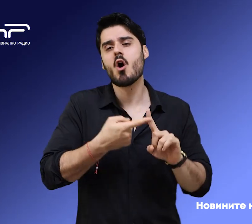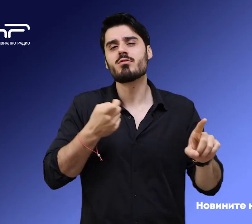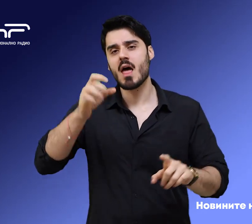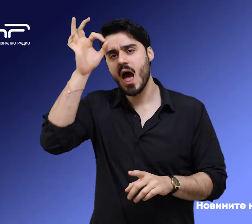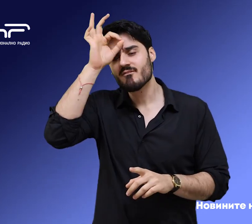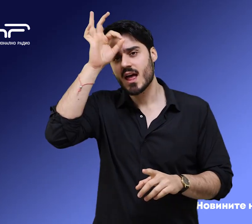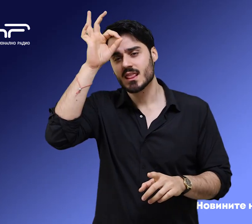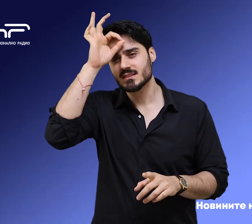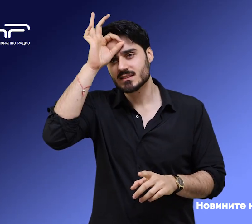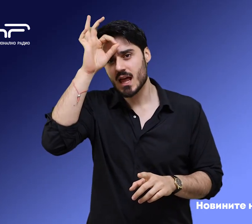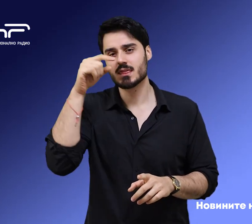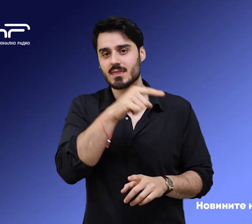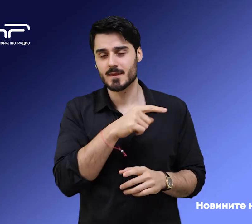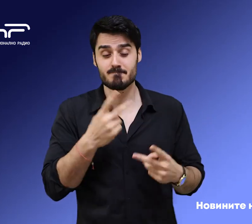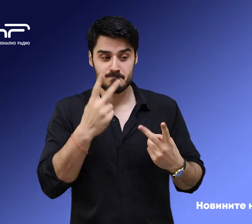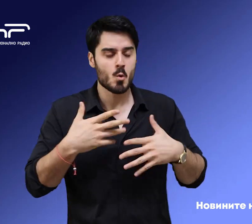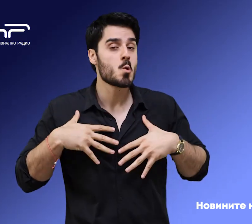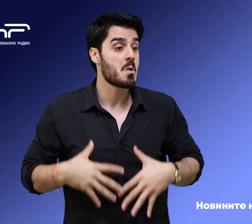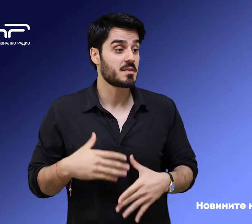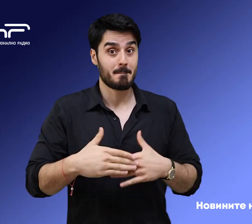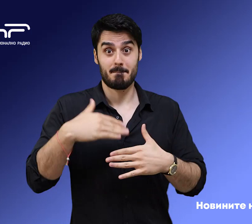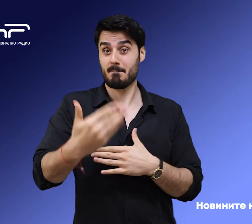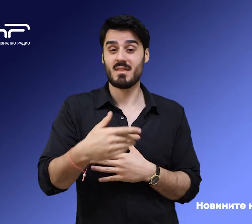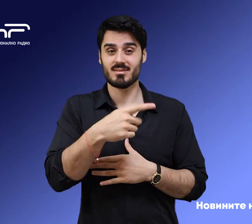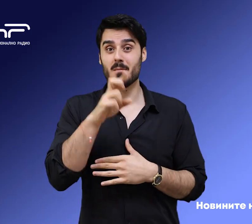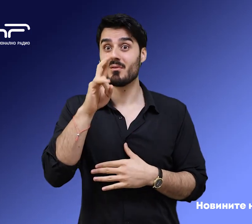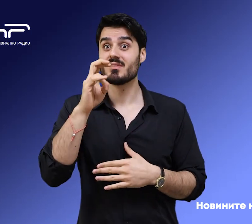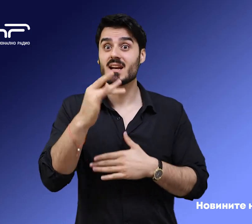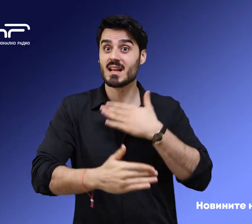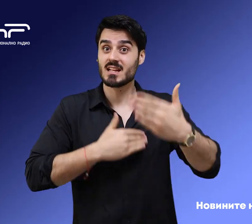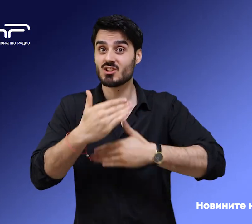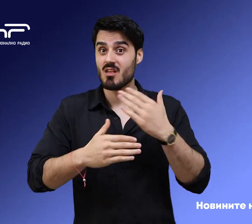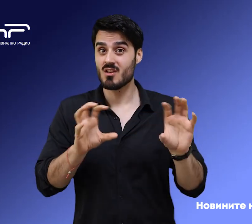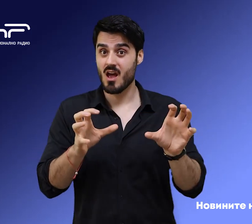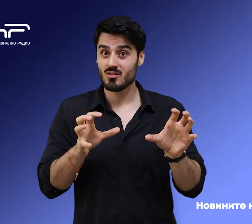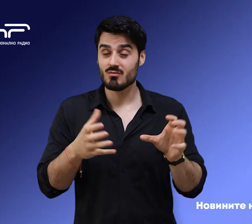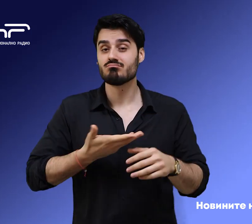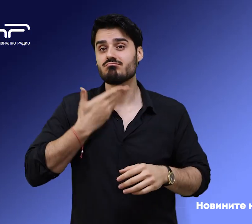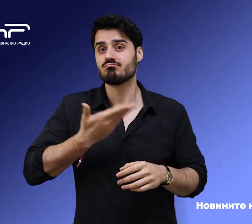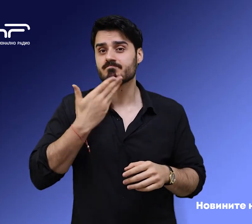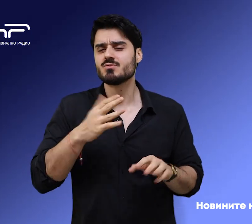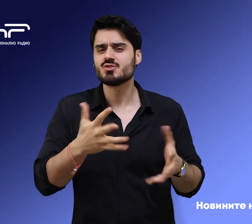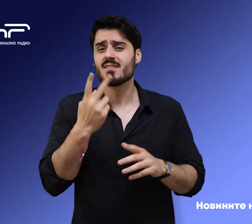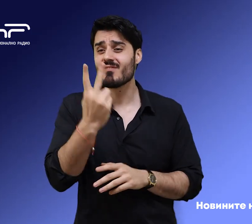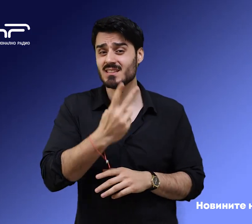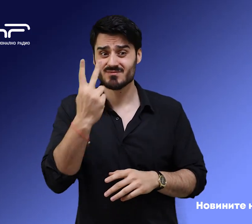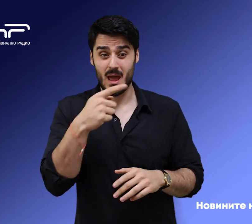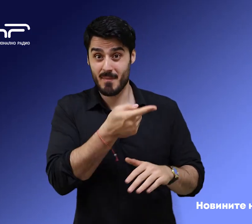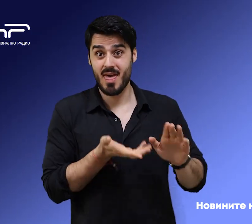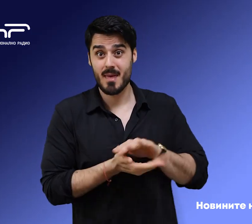Част от тях са били видимо изтощени. Пред БНР, говорителят на спешна помощ, Катя Сунгарска, заяви, че 22 му от мигрантите са се